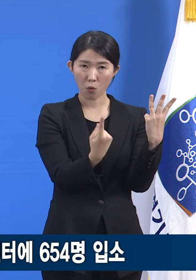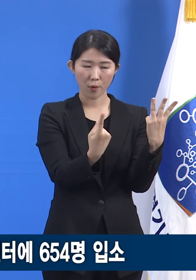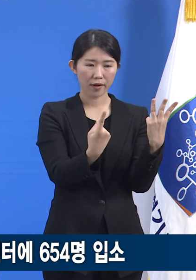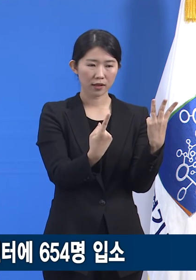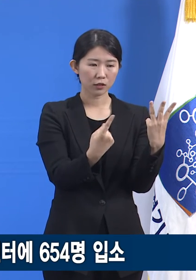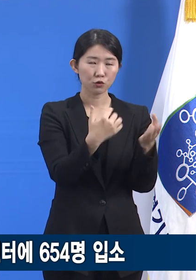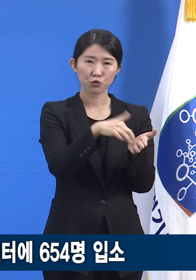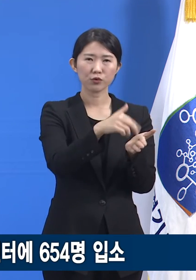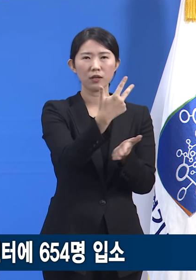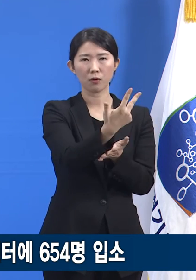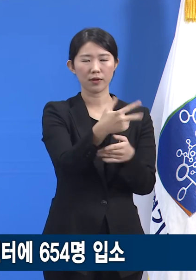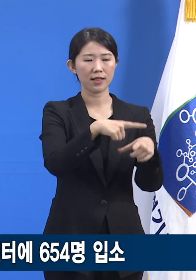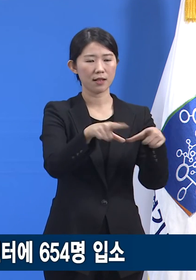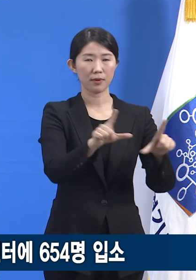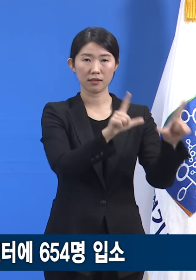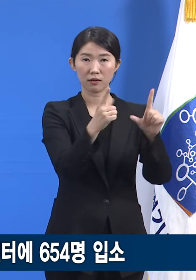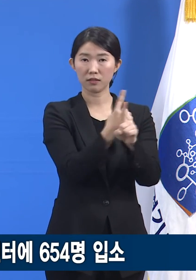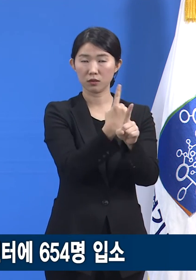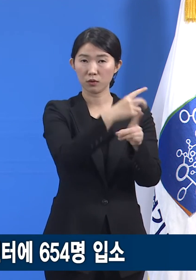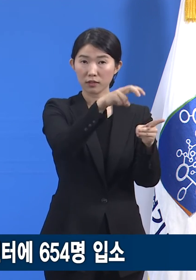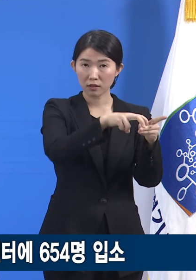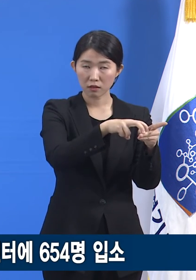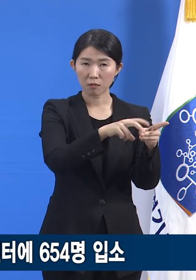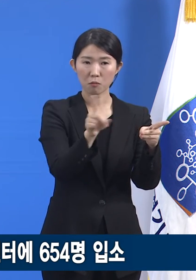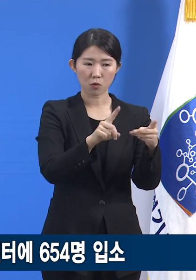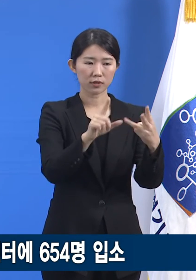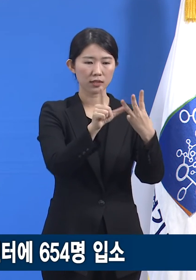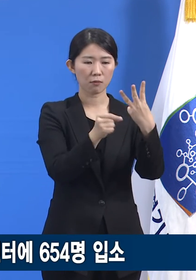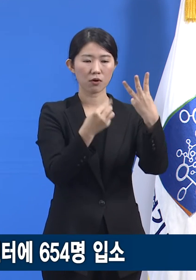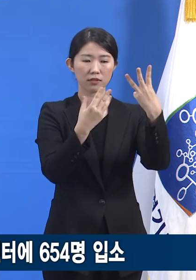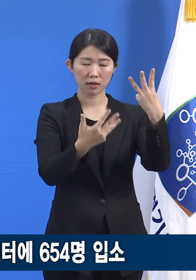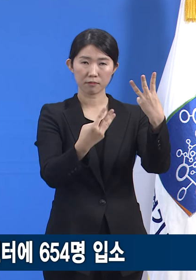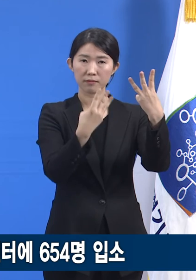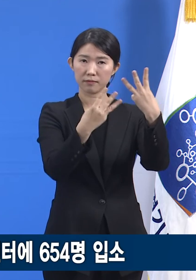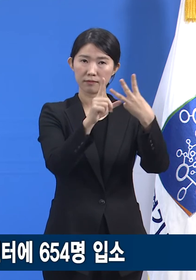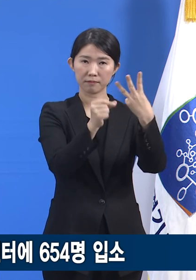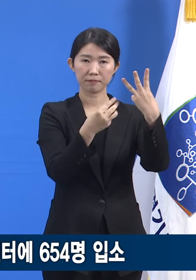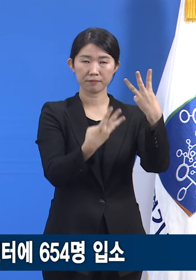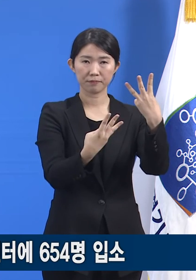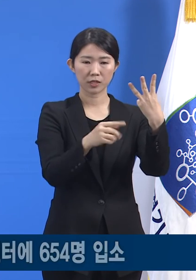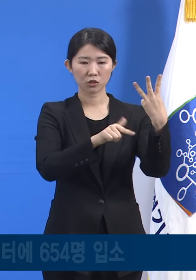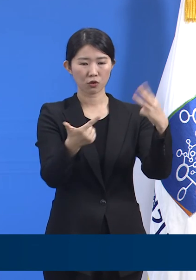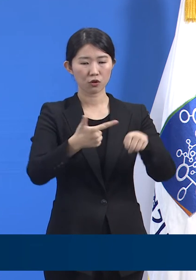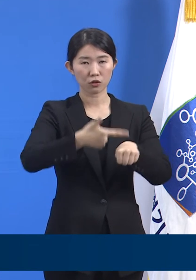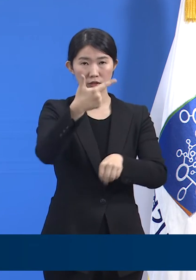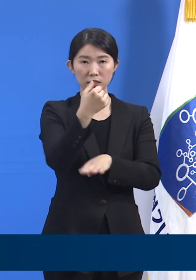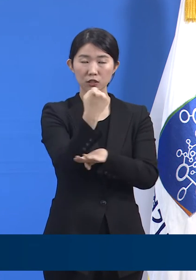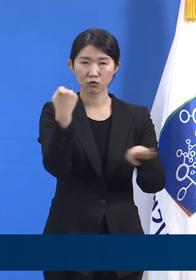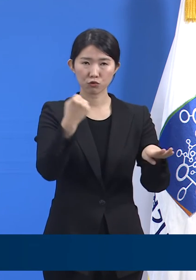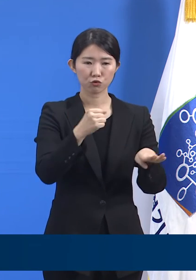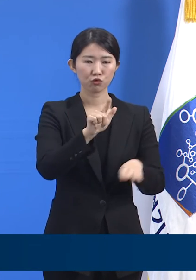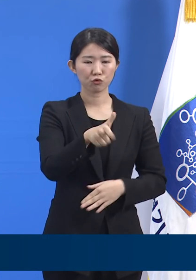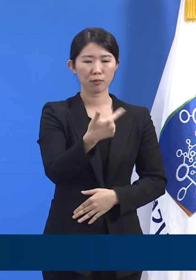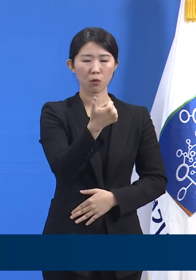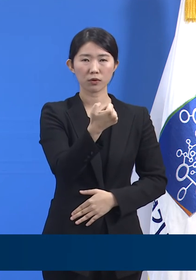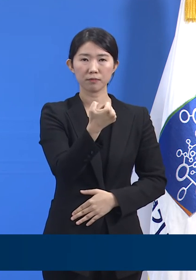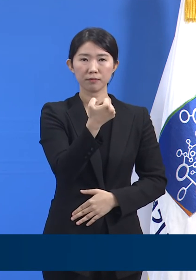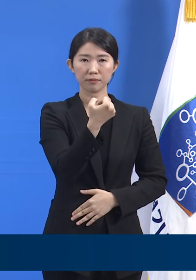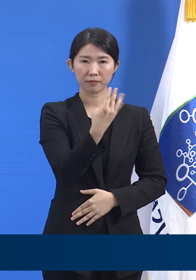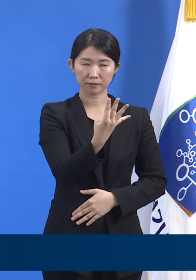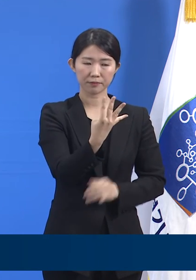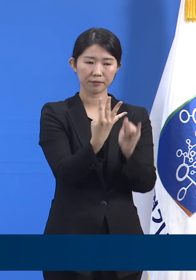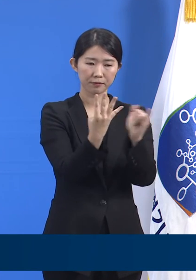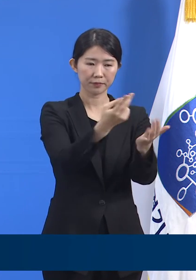일반 생활치료센터에는 3월 3일 18시 기준 654명이 입소해 55.5